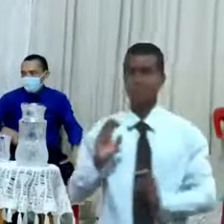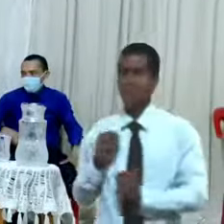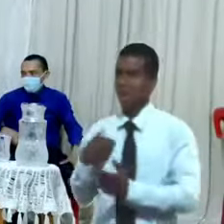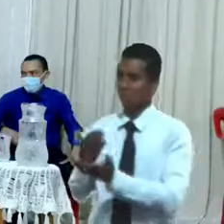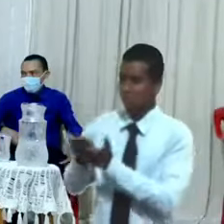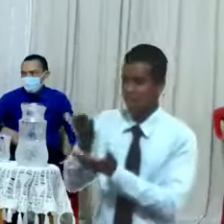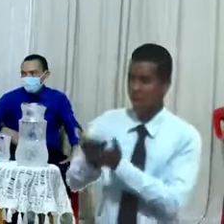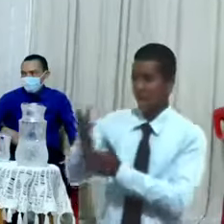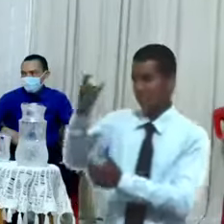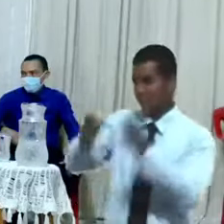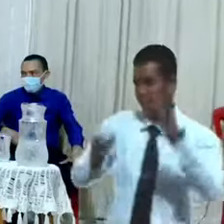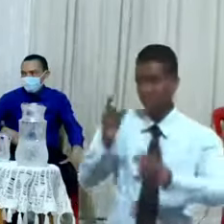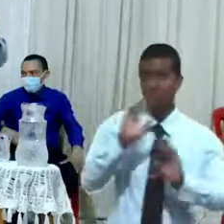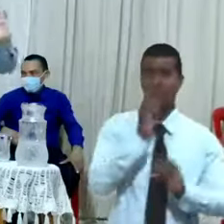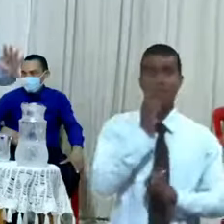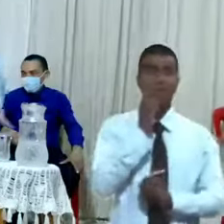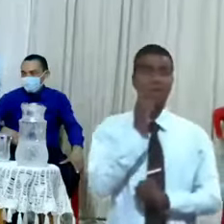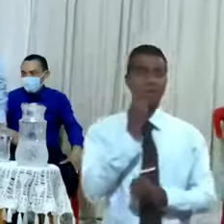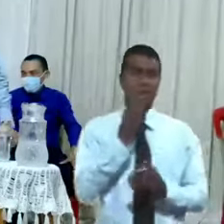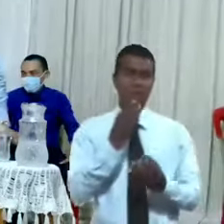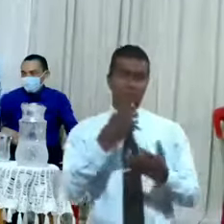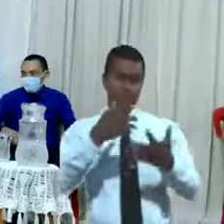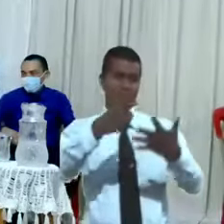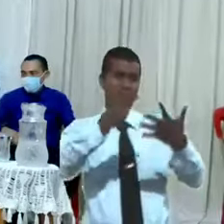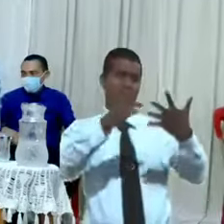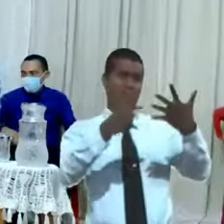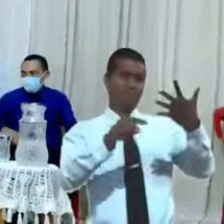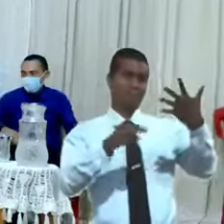gente y empezó a argumentar una cantidad de cosas